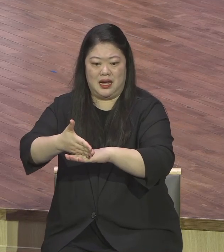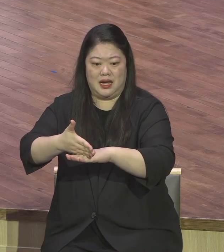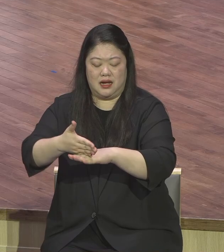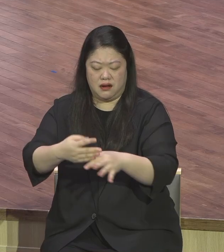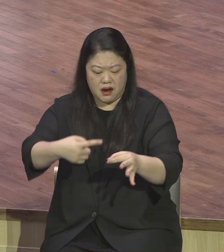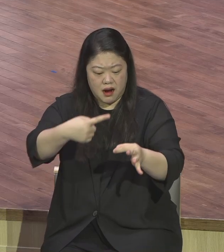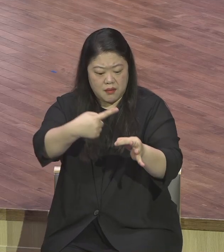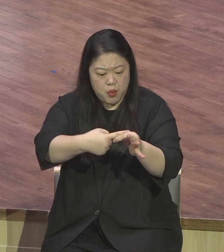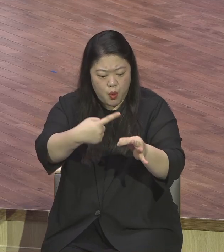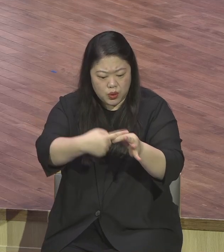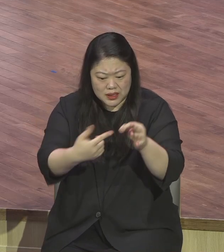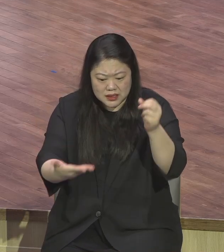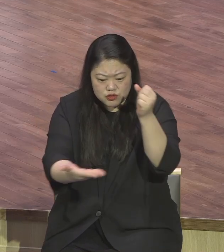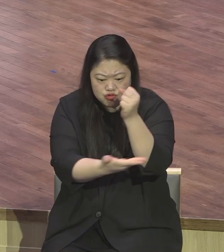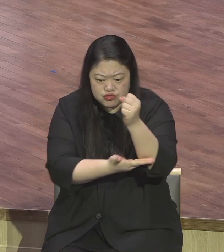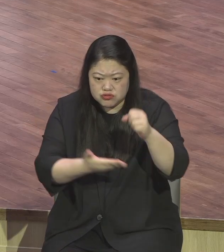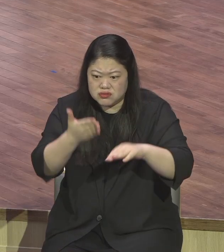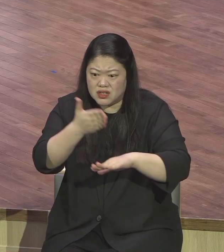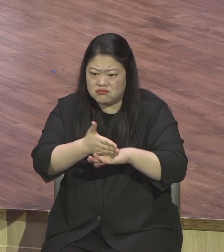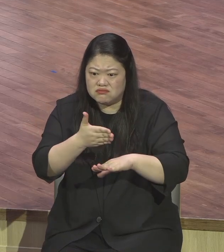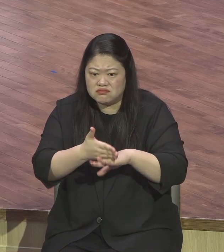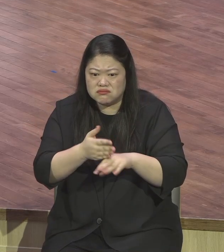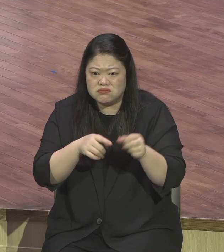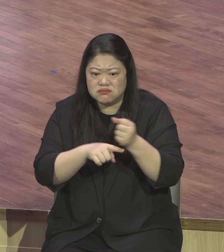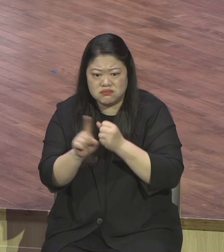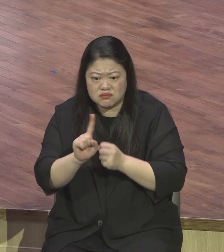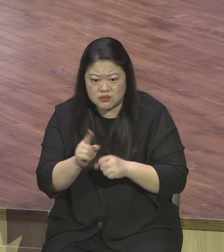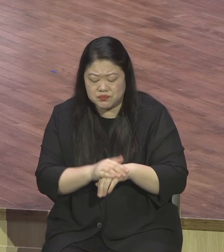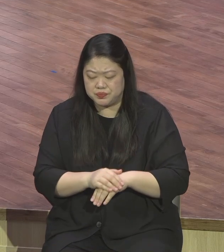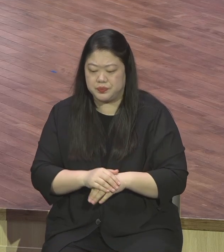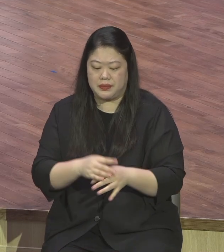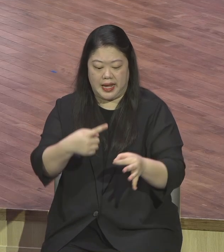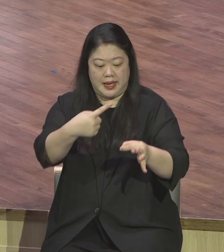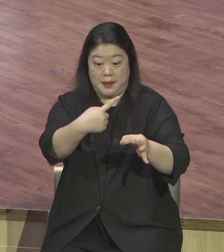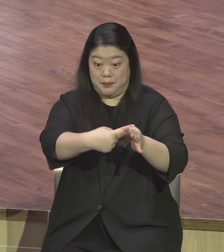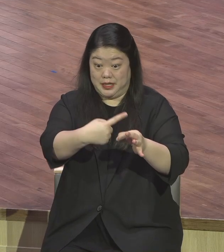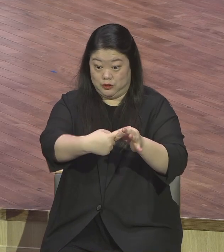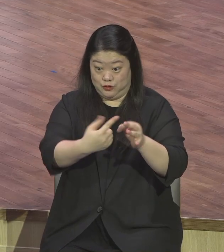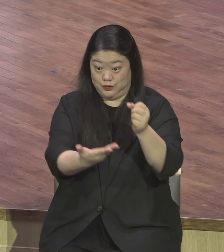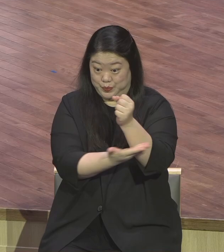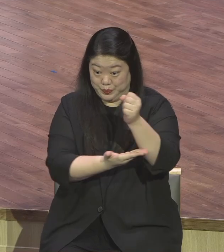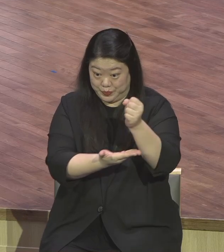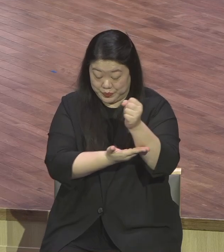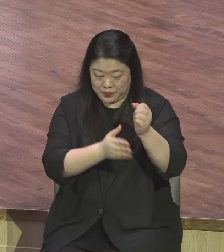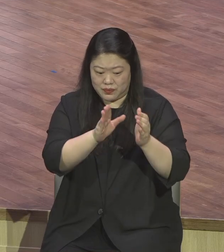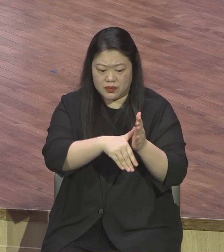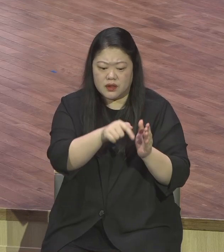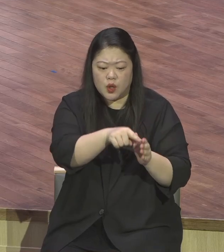감사드린다는 의미가 있지요. 맥주감사주일은 이스라엘 백성들이